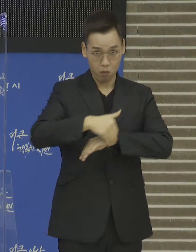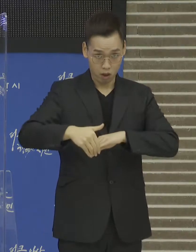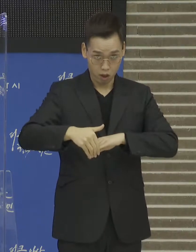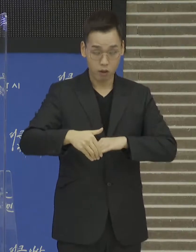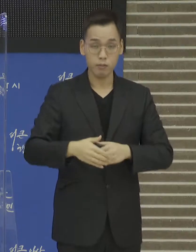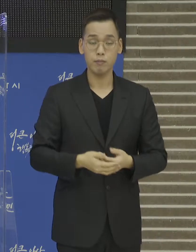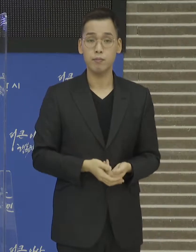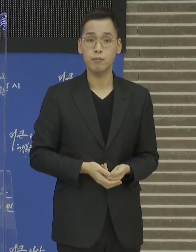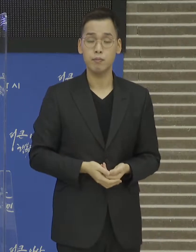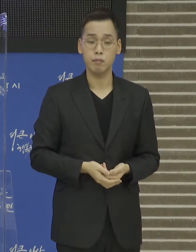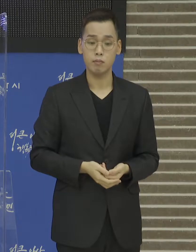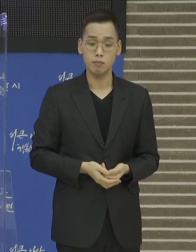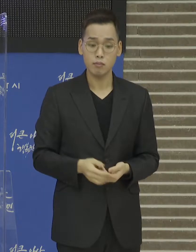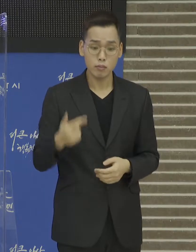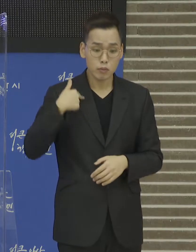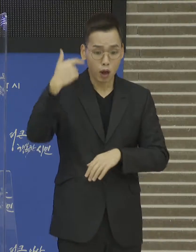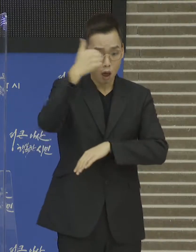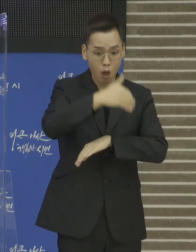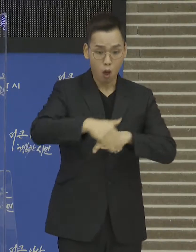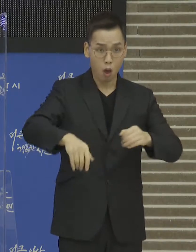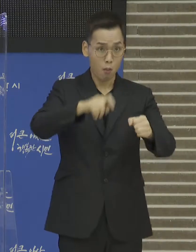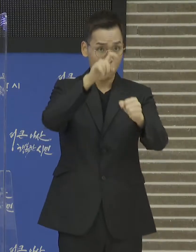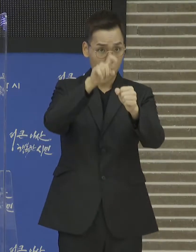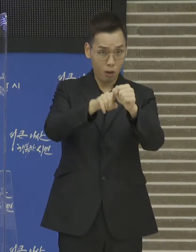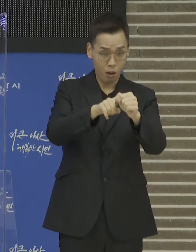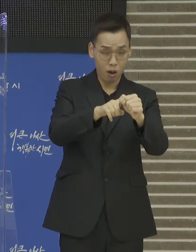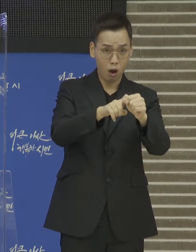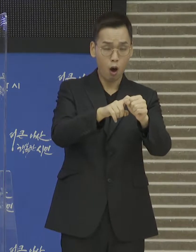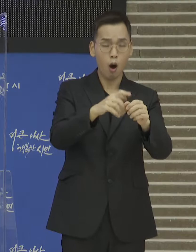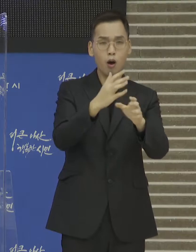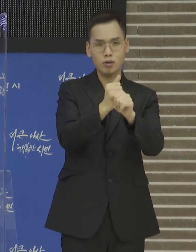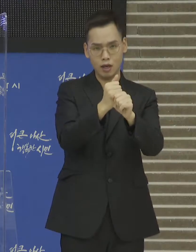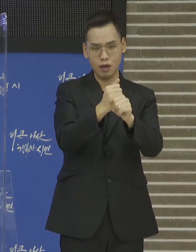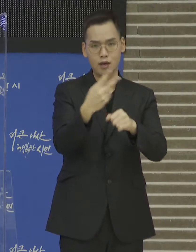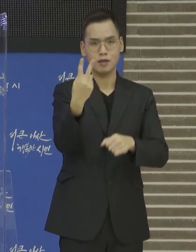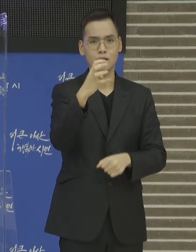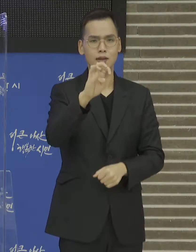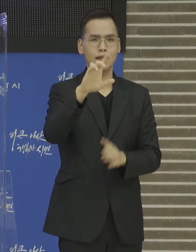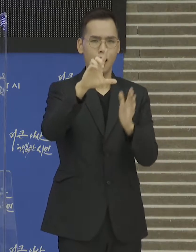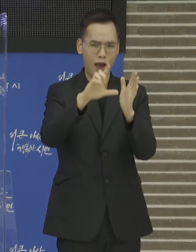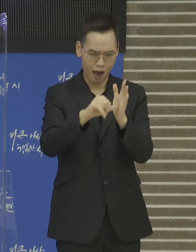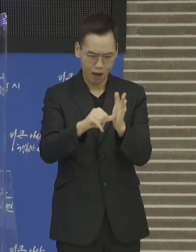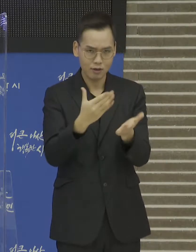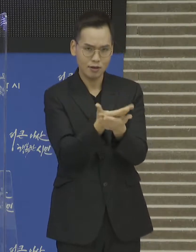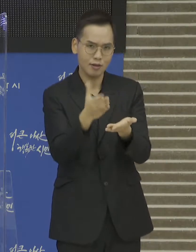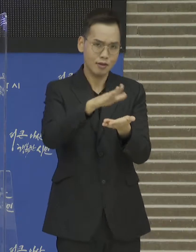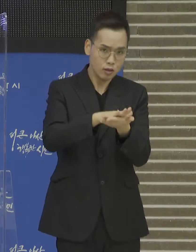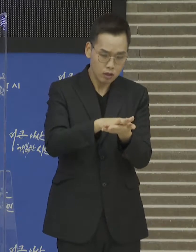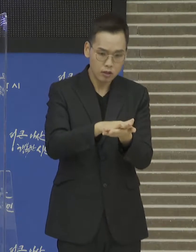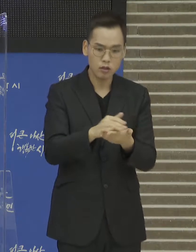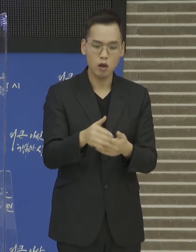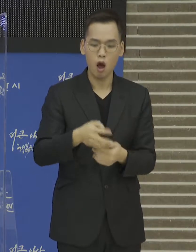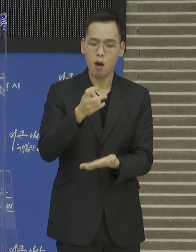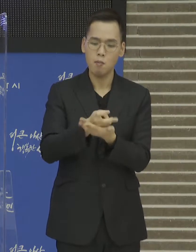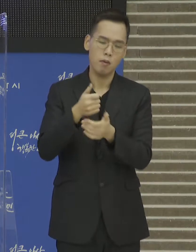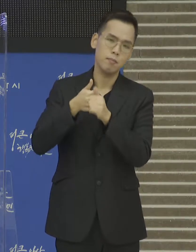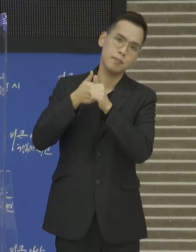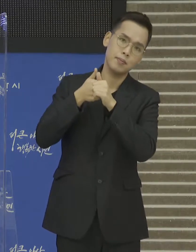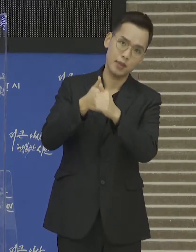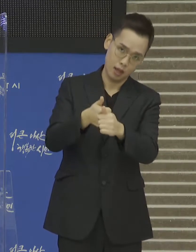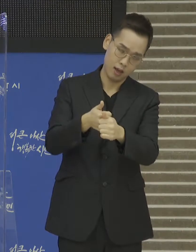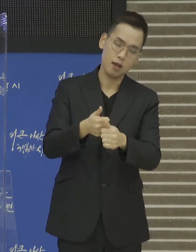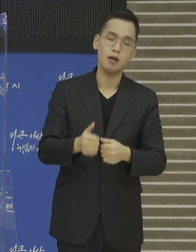본 계획의 우편연도는 2040년이고 하수도 바구에 따라 추진하는 최상위